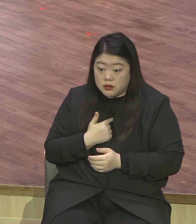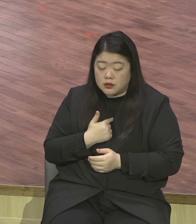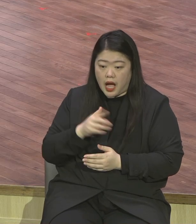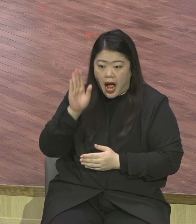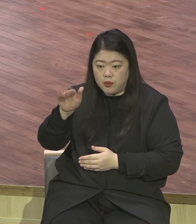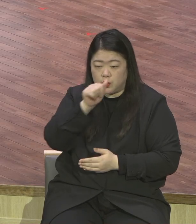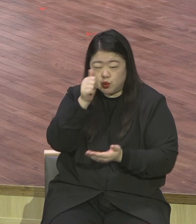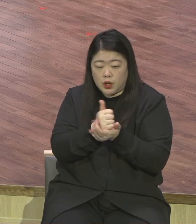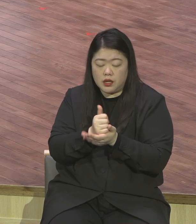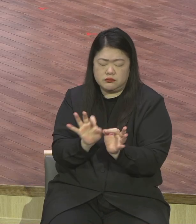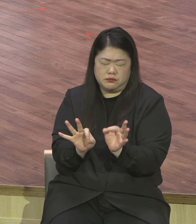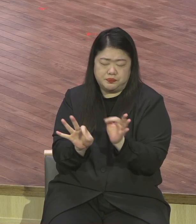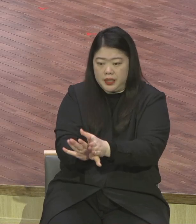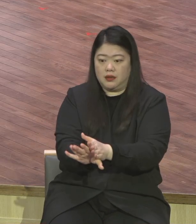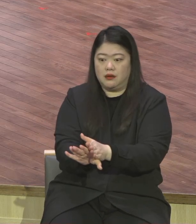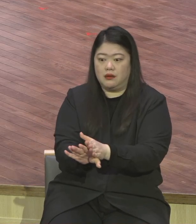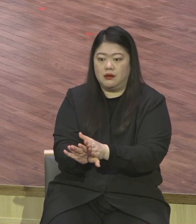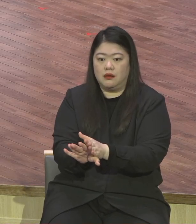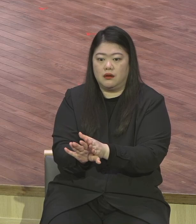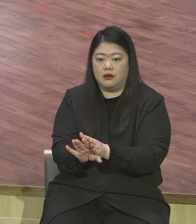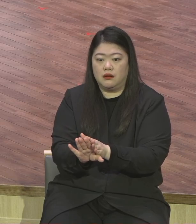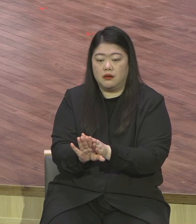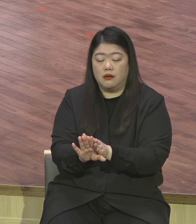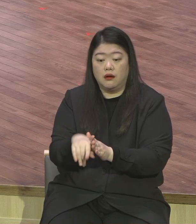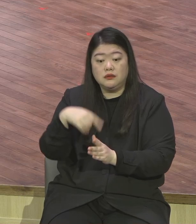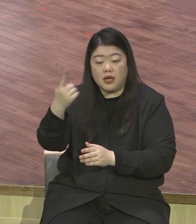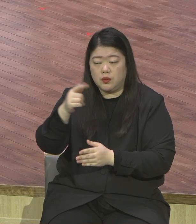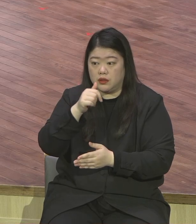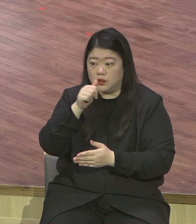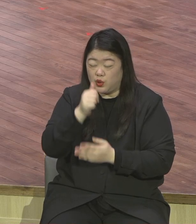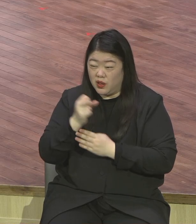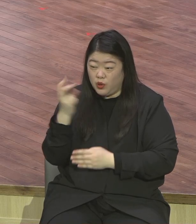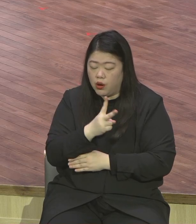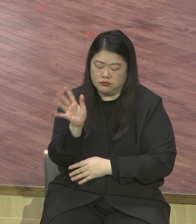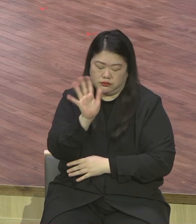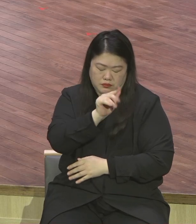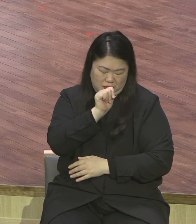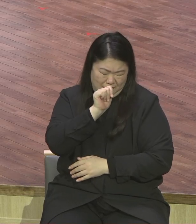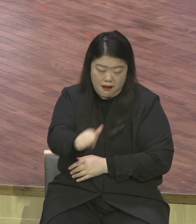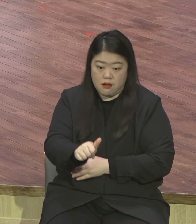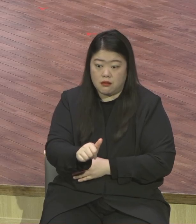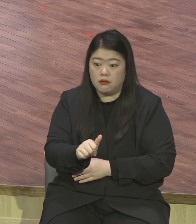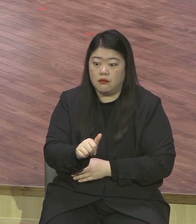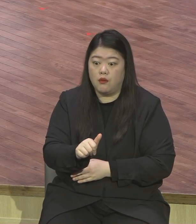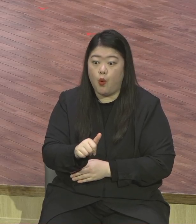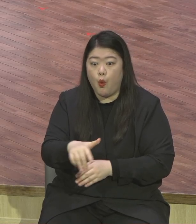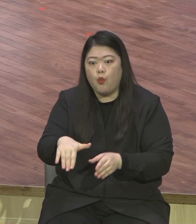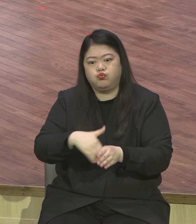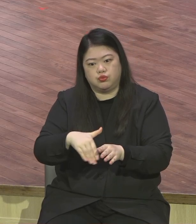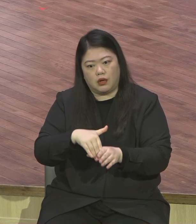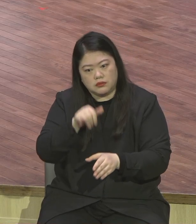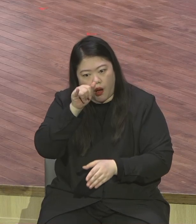완전 새 사람이 된다는 것입니다 우리 예원 보금공동처도 이와 같이 이와 해야 돼요